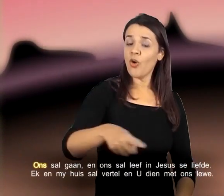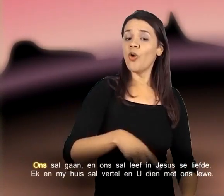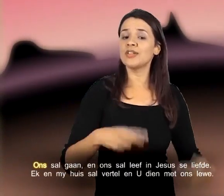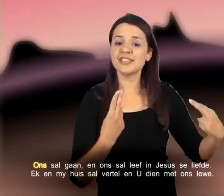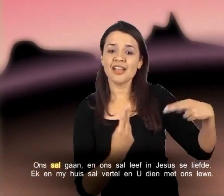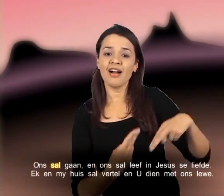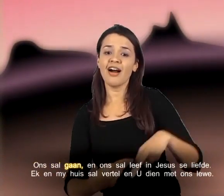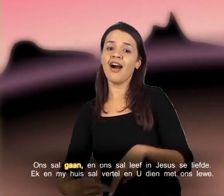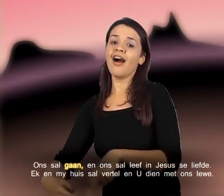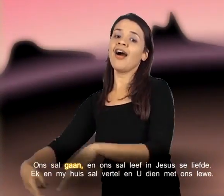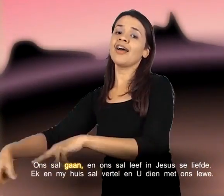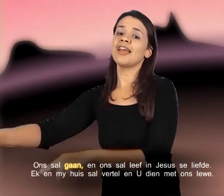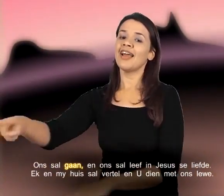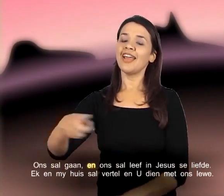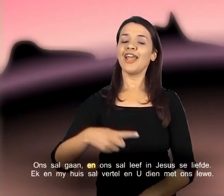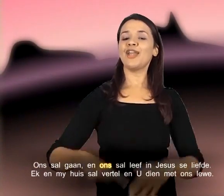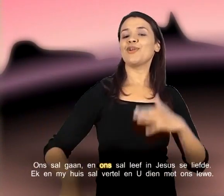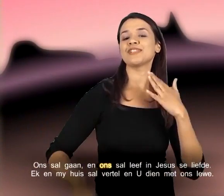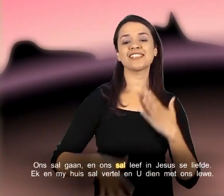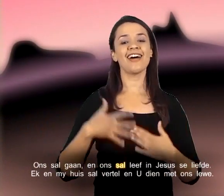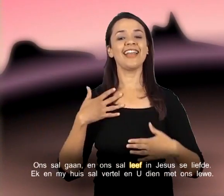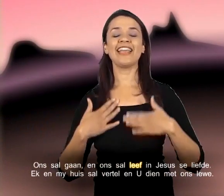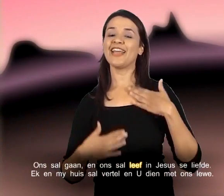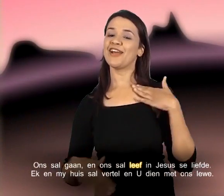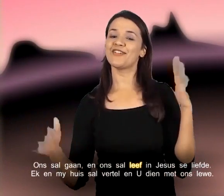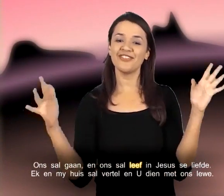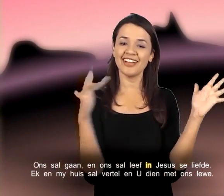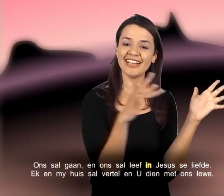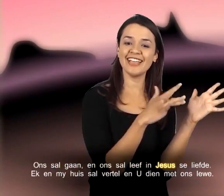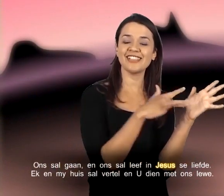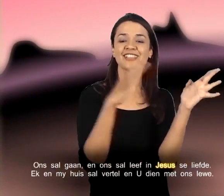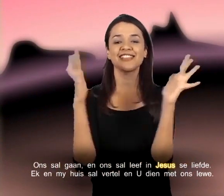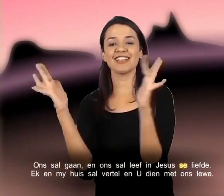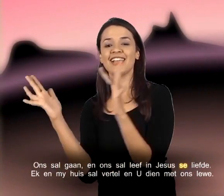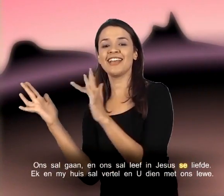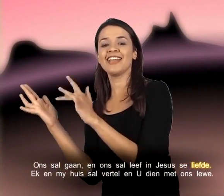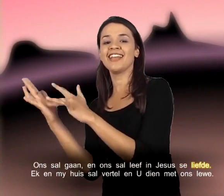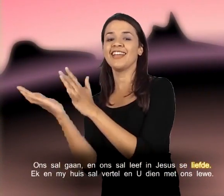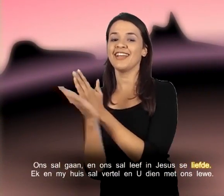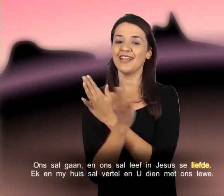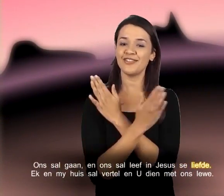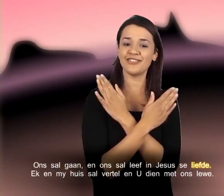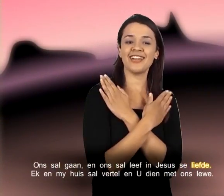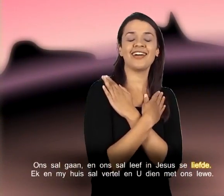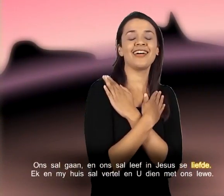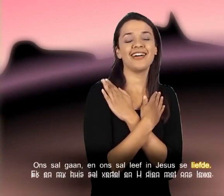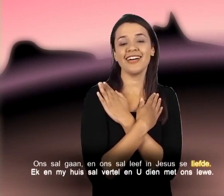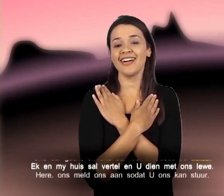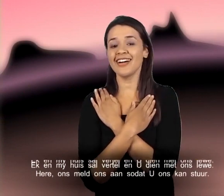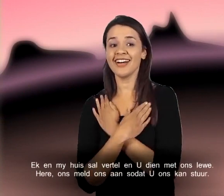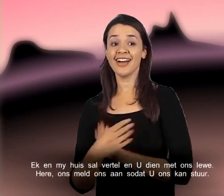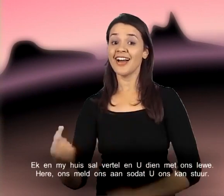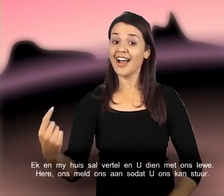Ons sal gaan En ons sal leven Jezus' liefde